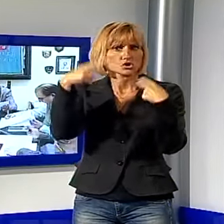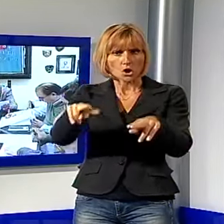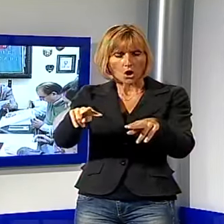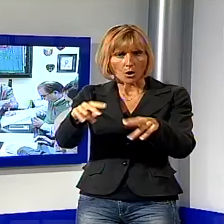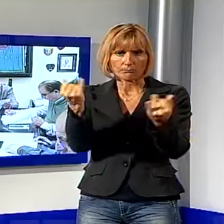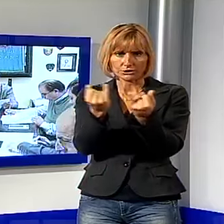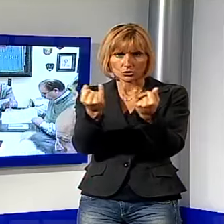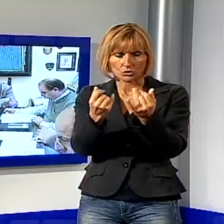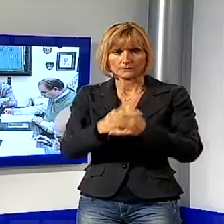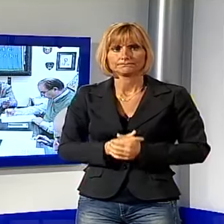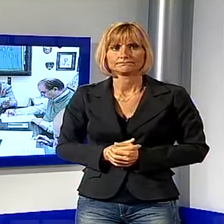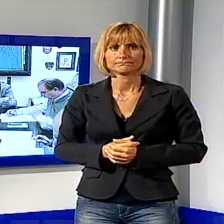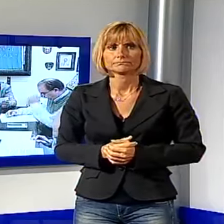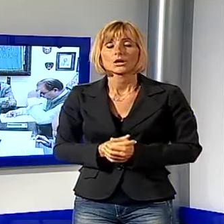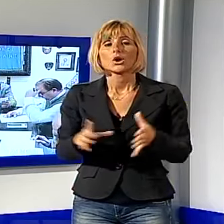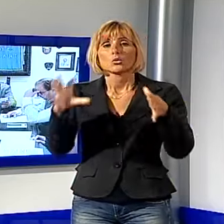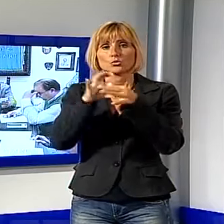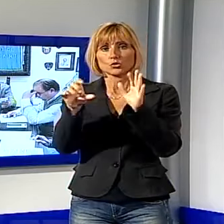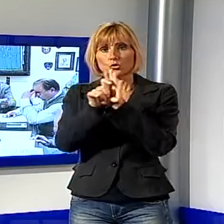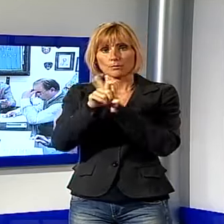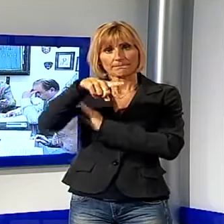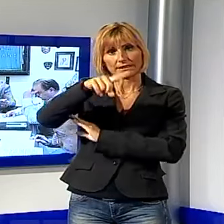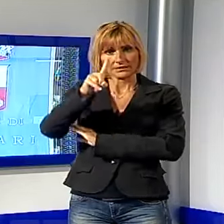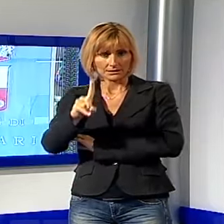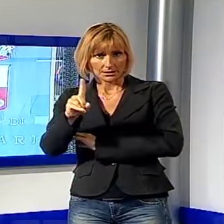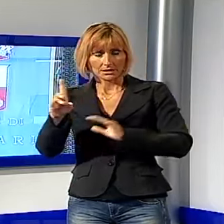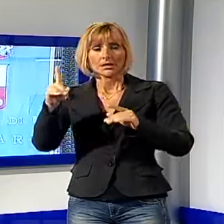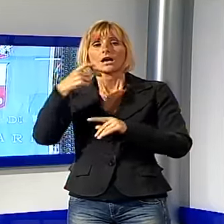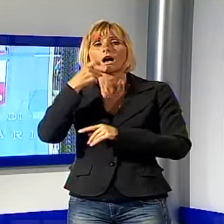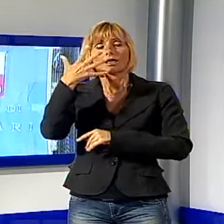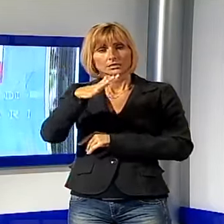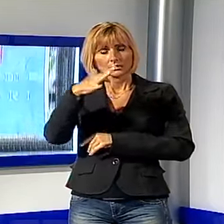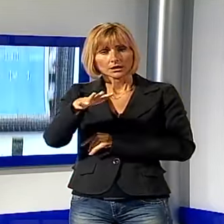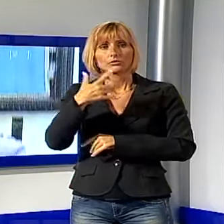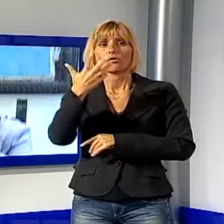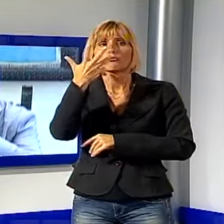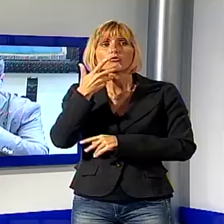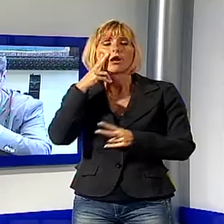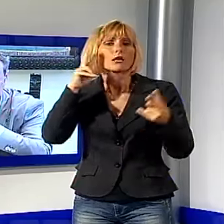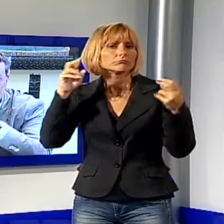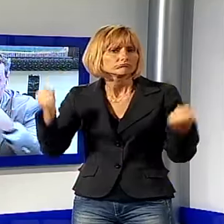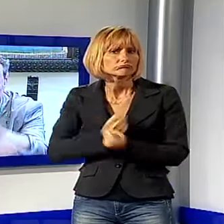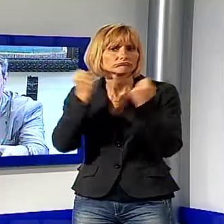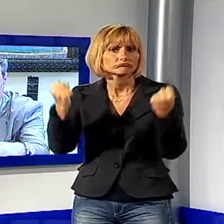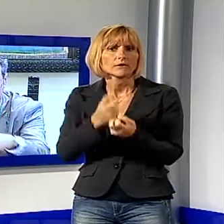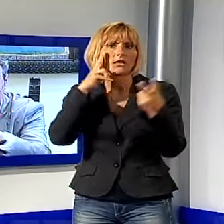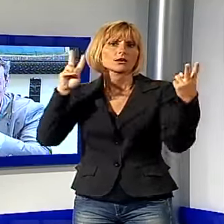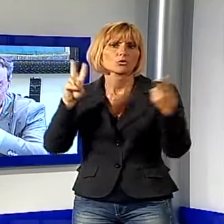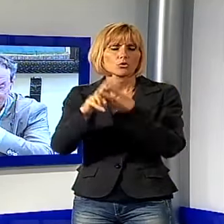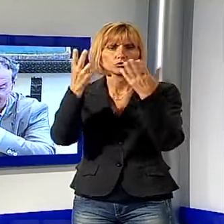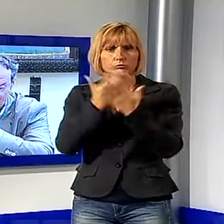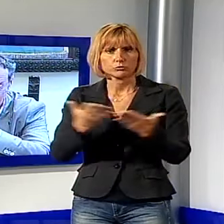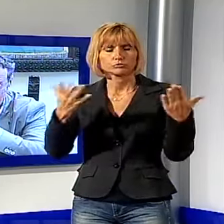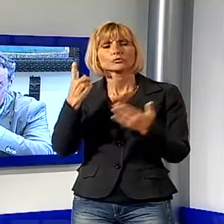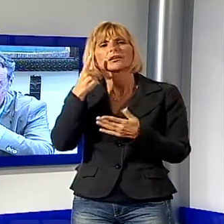piccolo inceneritore. L'Unione Comunale del Partito Democratico ha comunicato che promuoverà incontri pubblici sulle reali caratteristiche